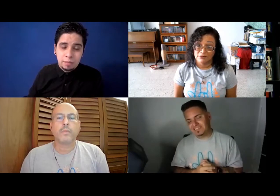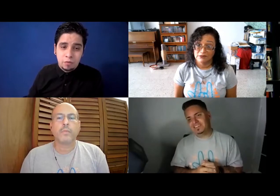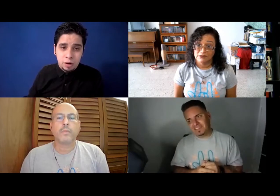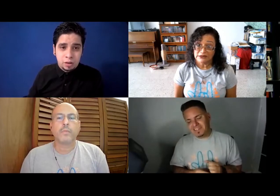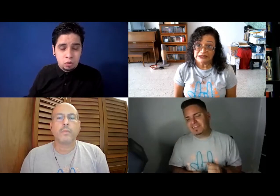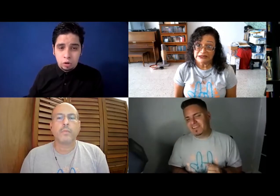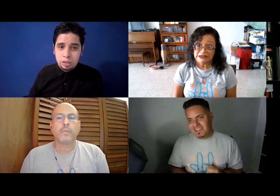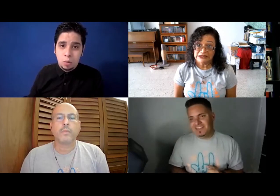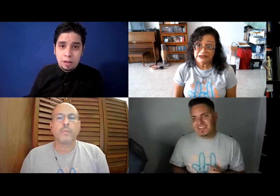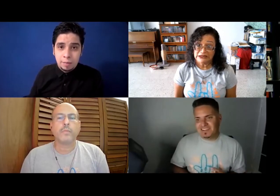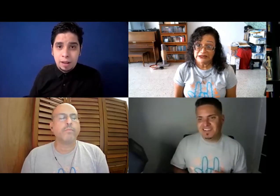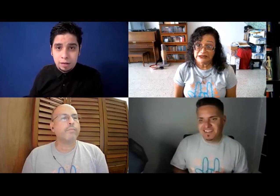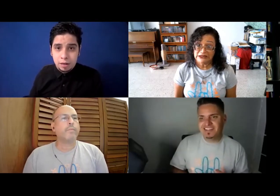fuerte con no quitar, no bajarse a mascarilla.